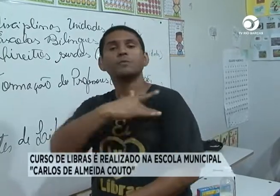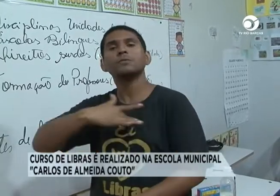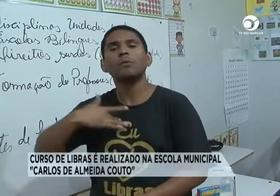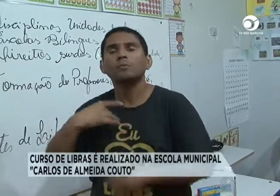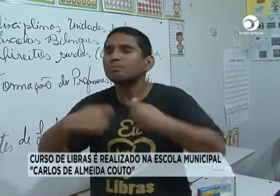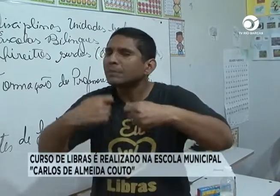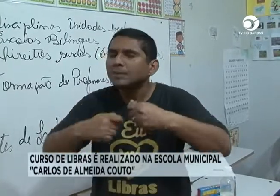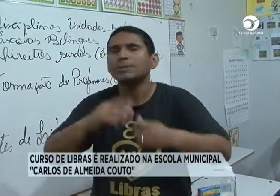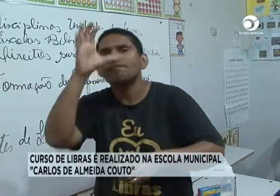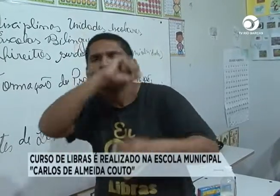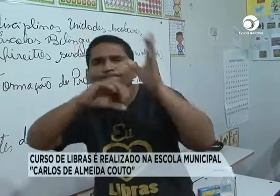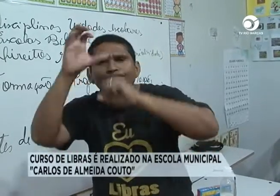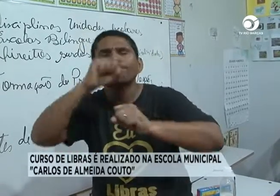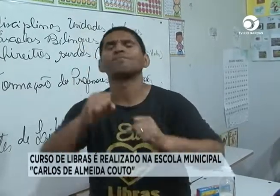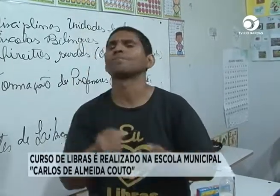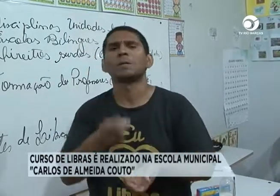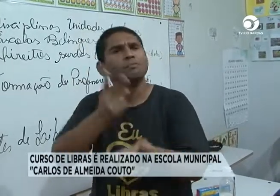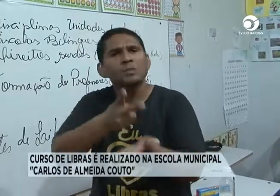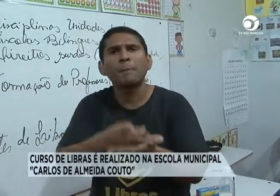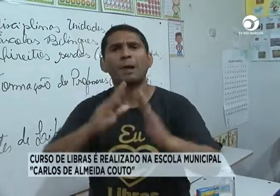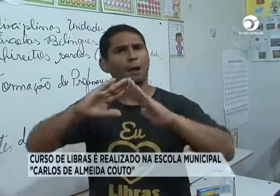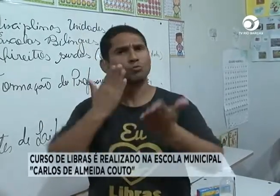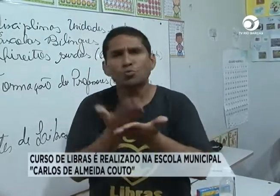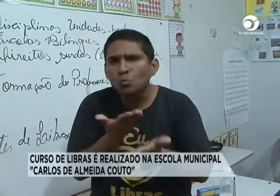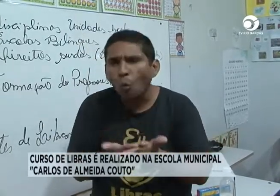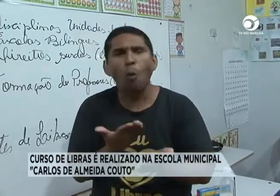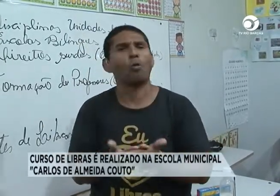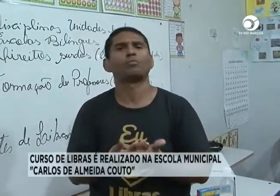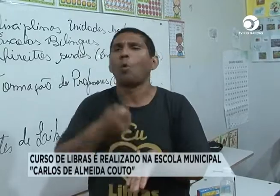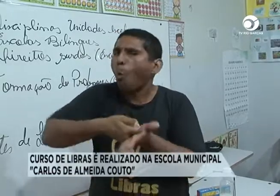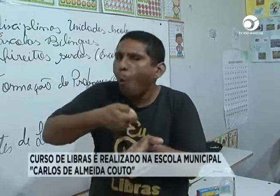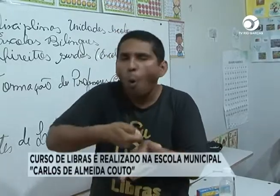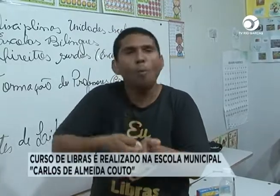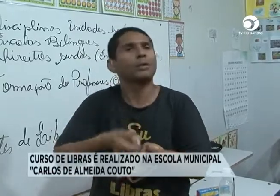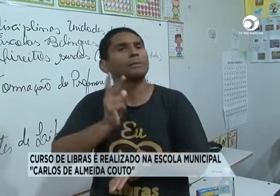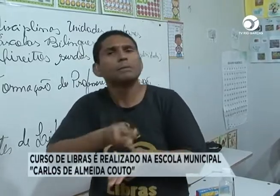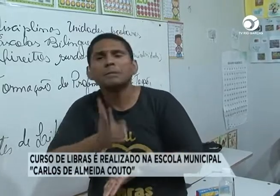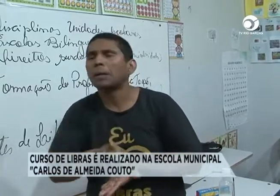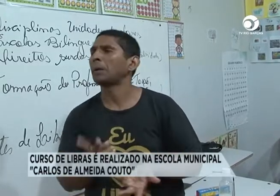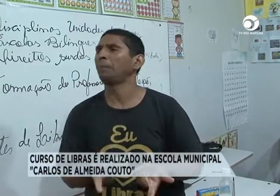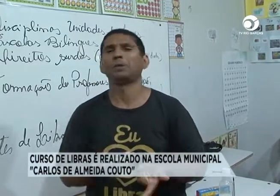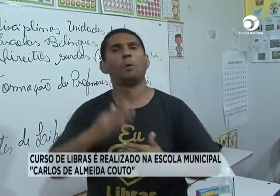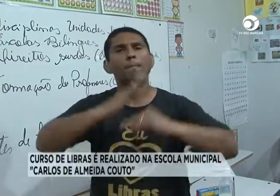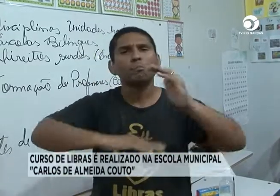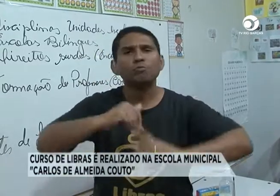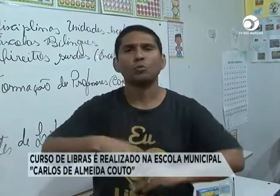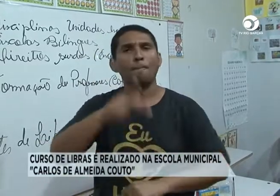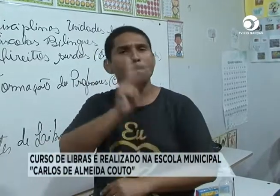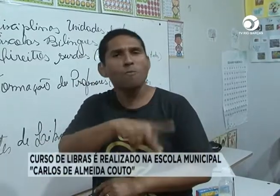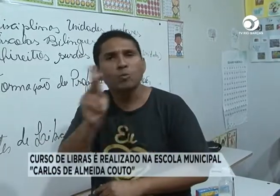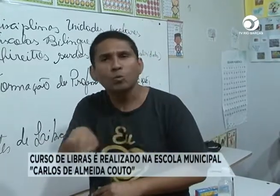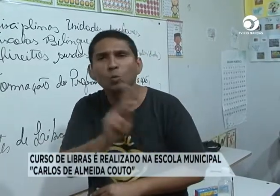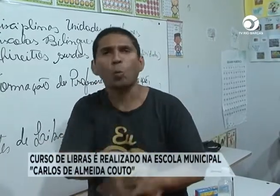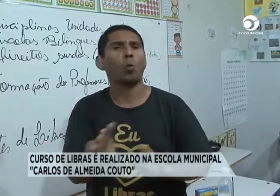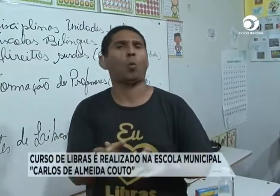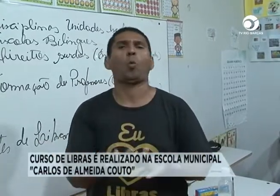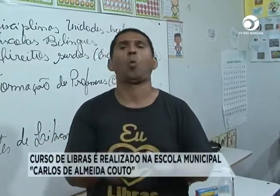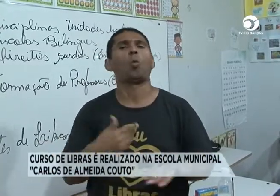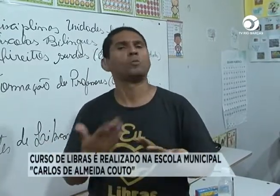comunicação, todos precisam aprender, nas escolas, sempre, sempre, professores também